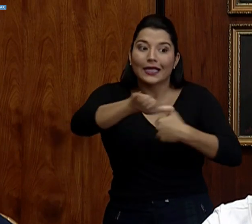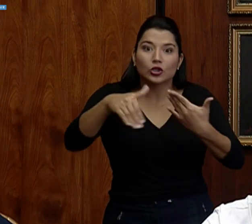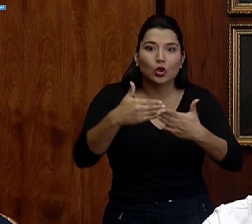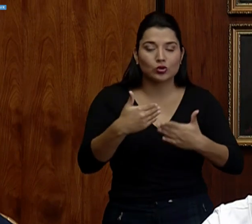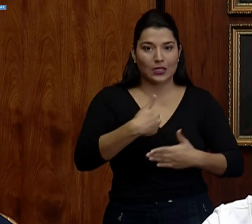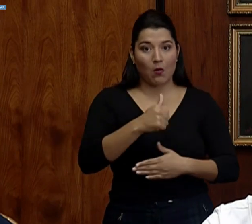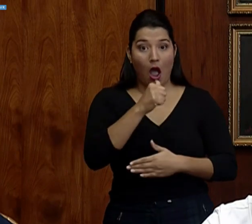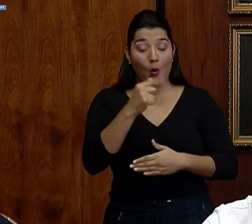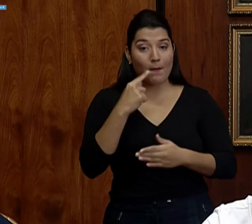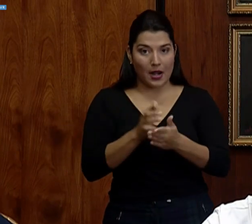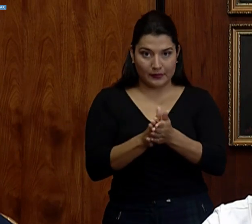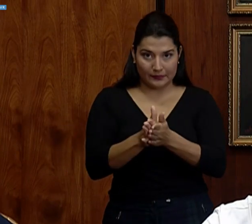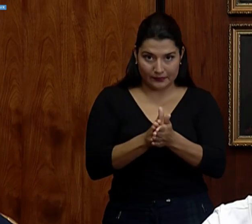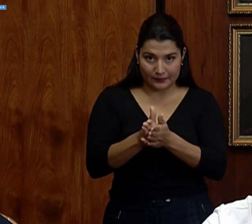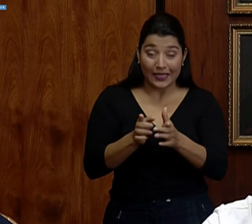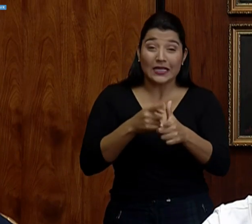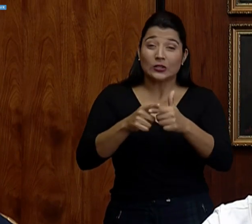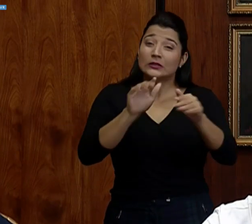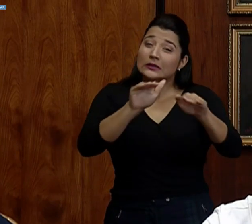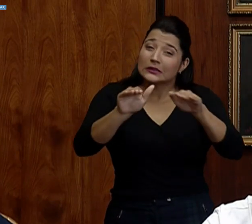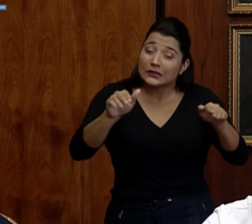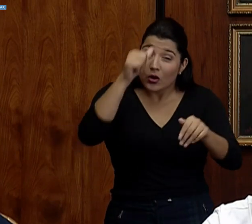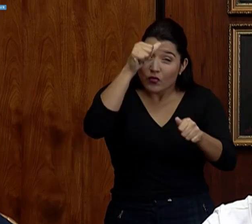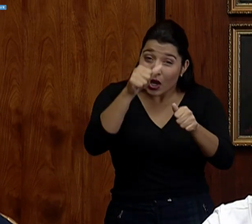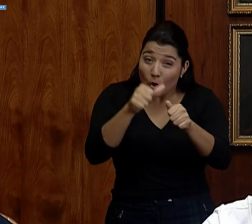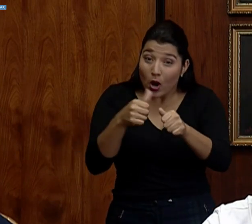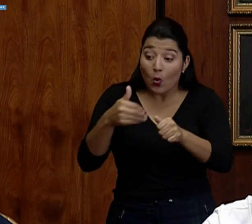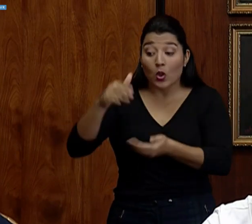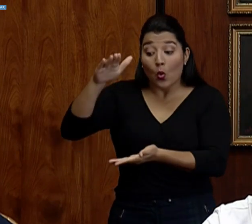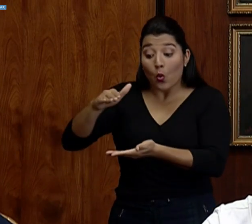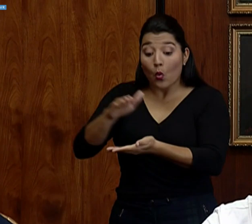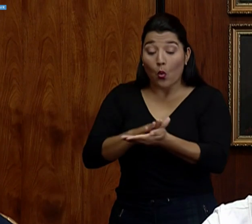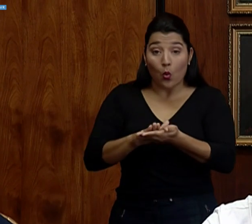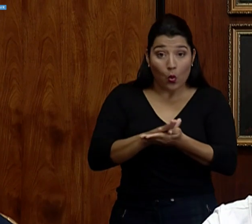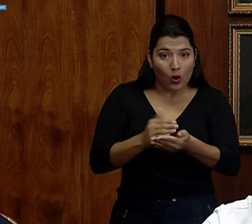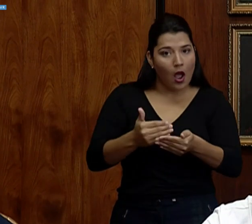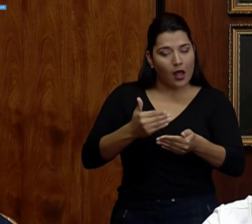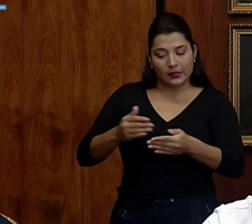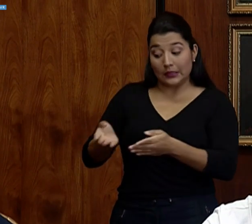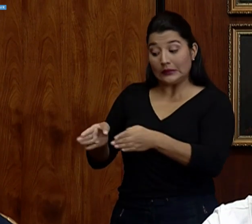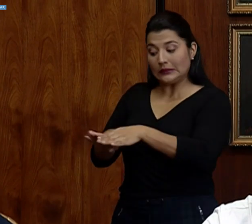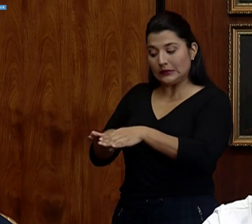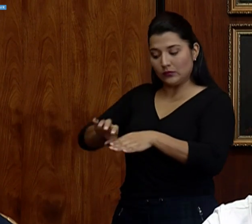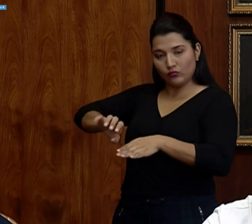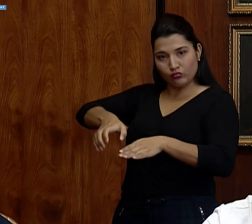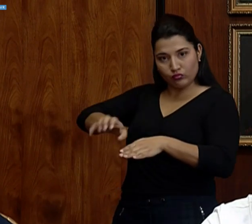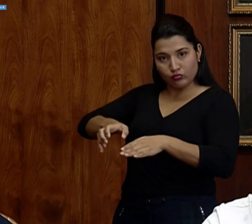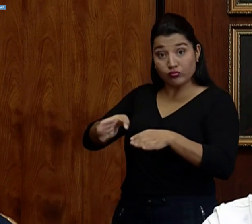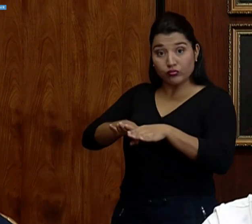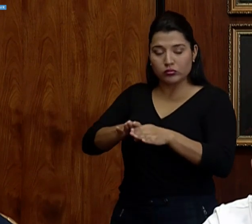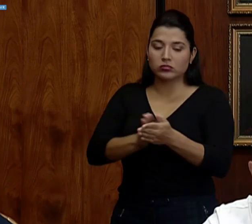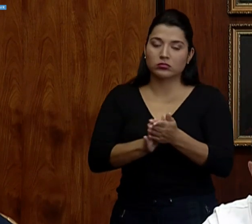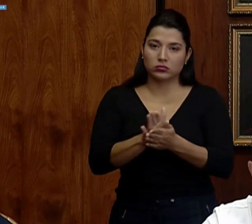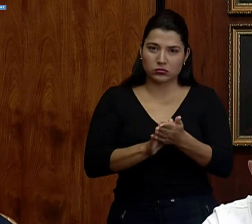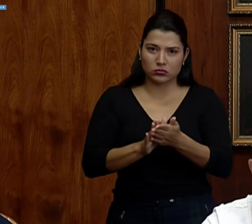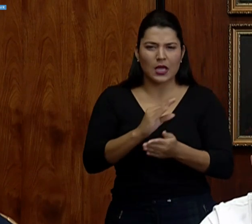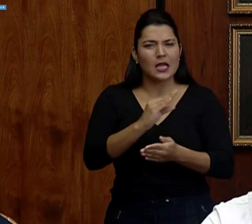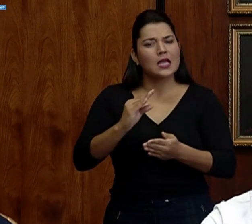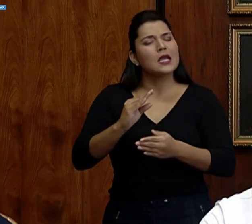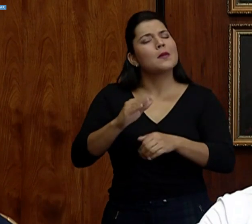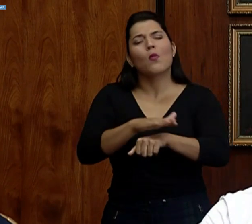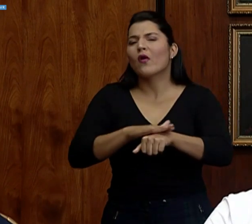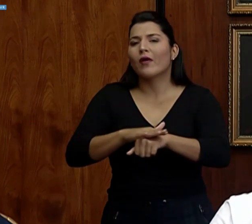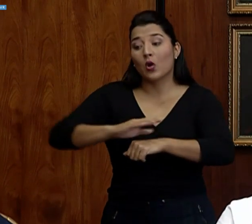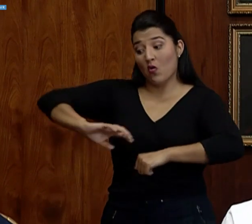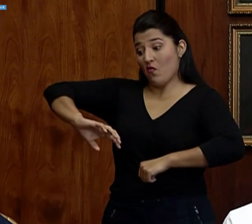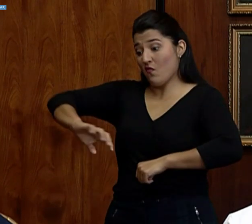también a que cerremos la llave cuando nos estamos enjaborando las manos y por favor usemos no todo el chorro